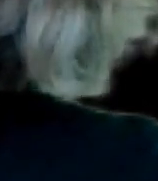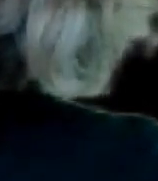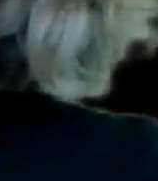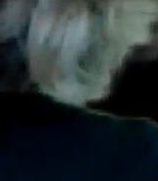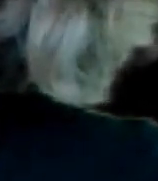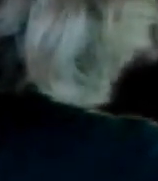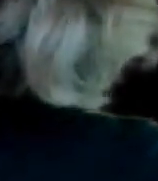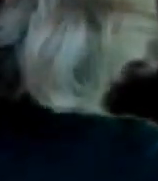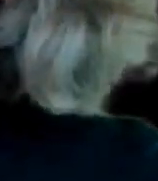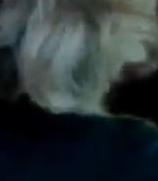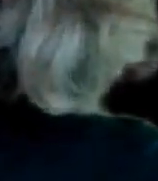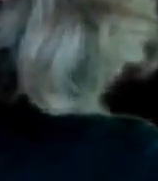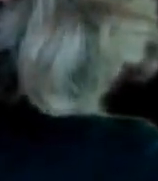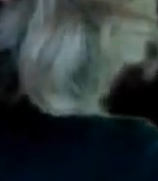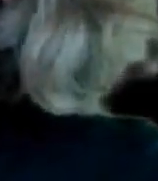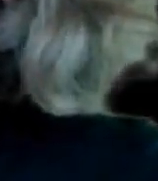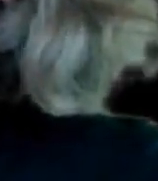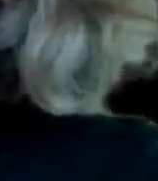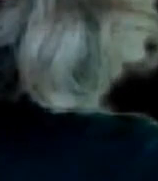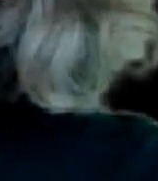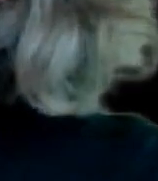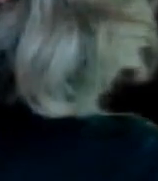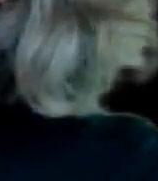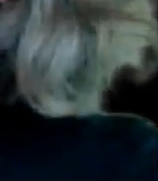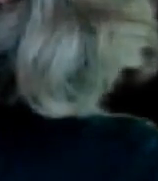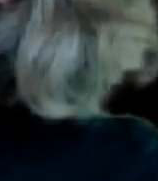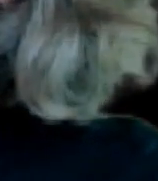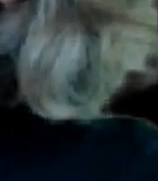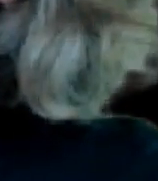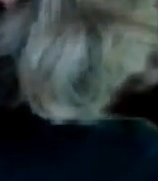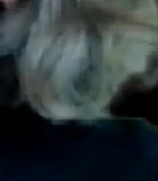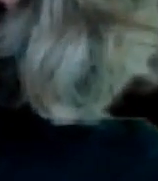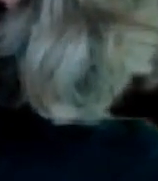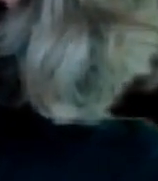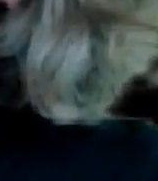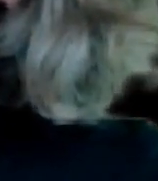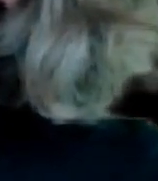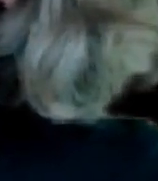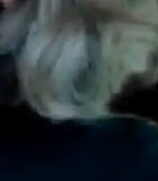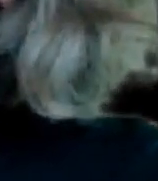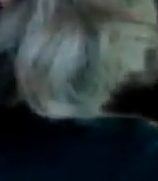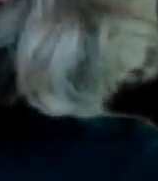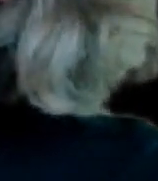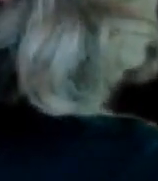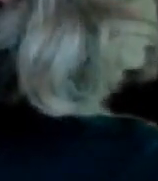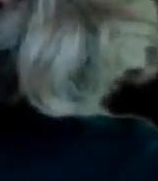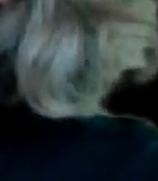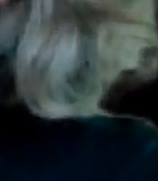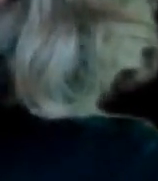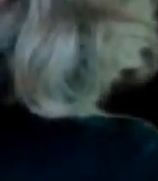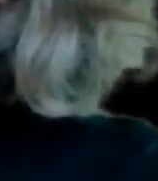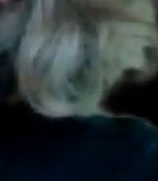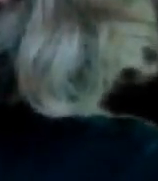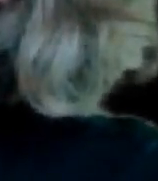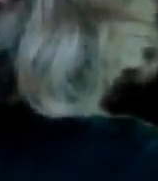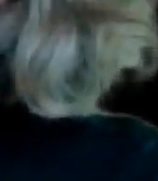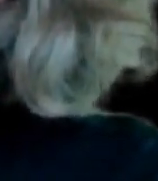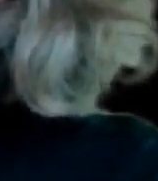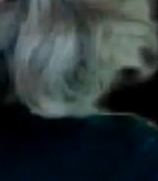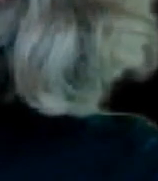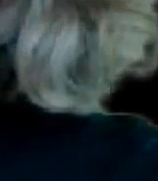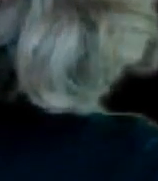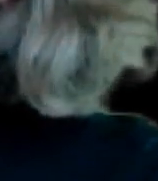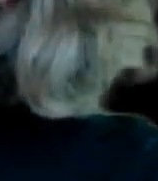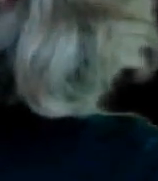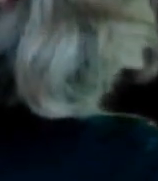jovencita Yo lo he dicho abiertamente Yo conducía un programa de televisión Aquí es la única televisora que hay en